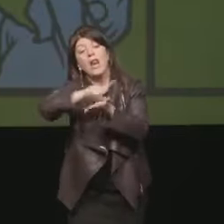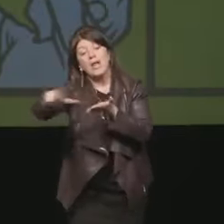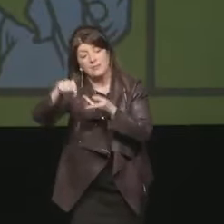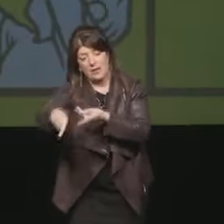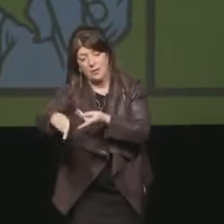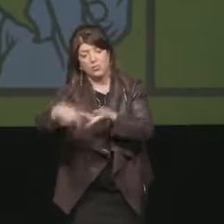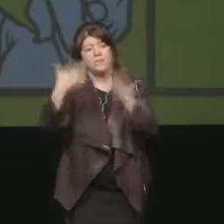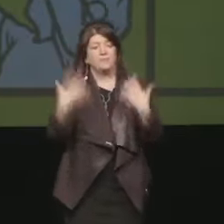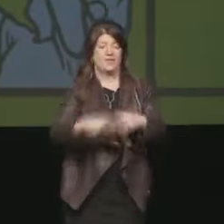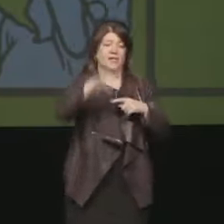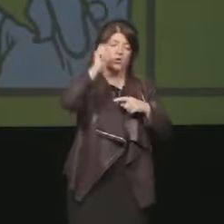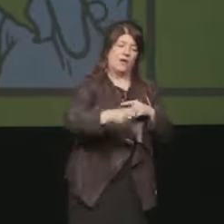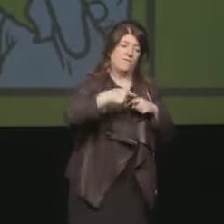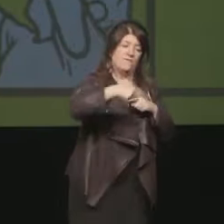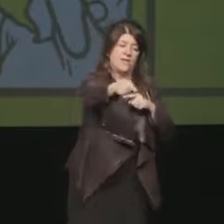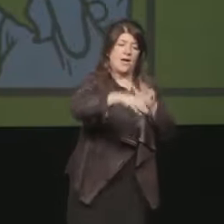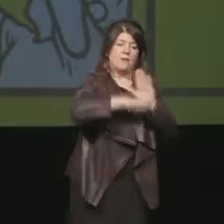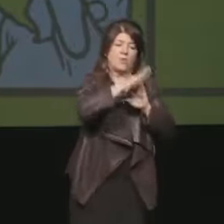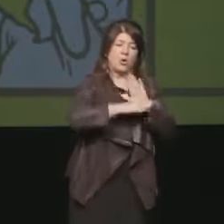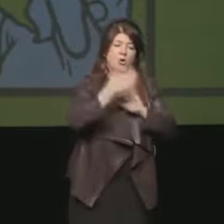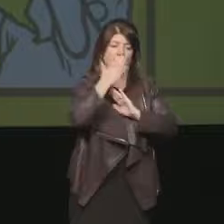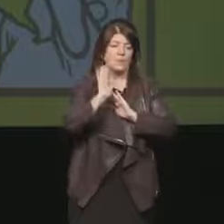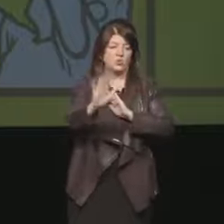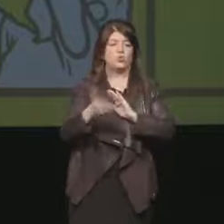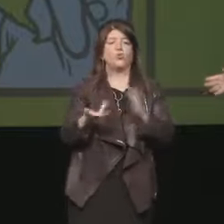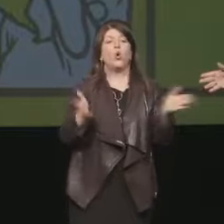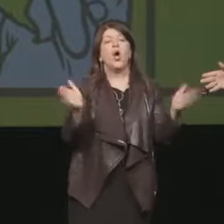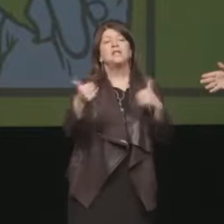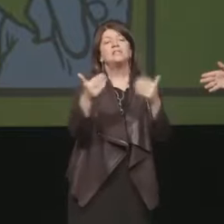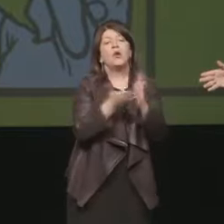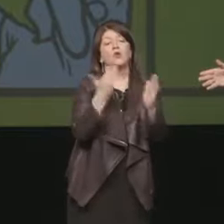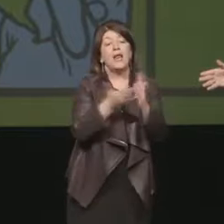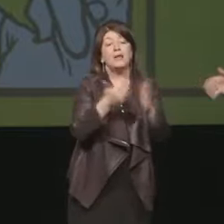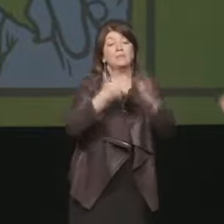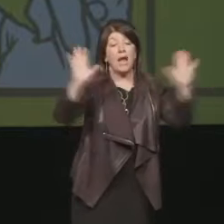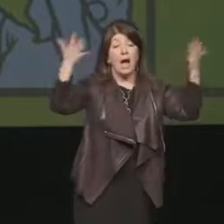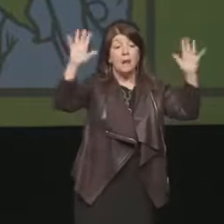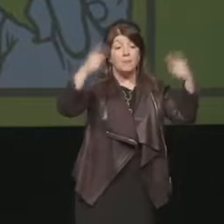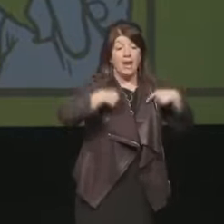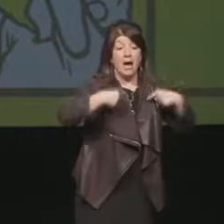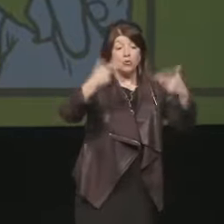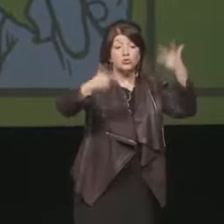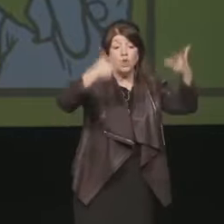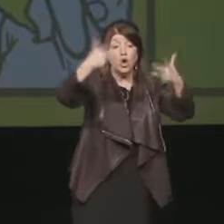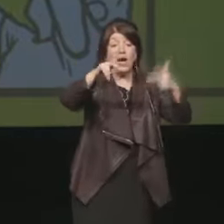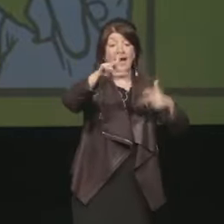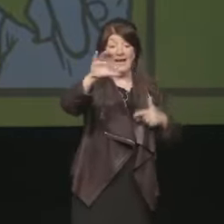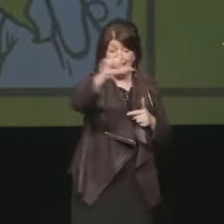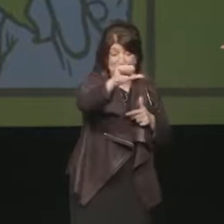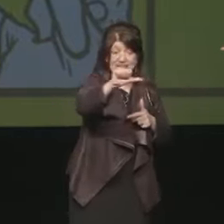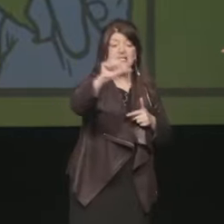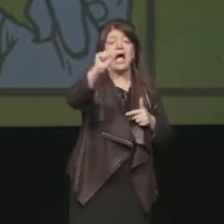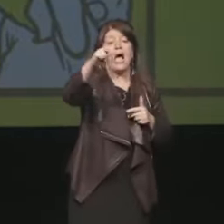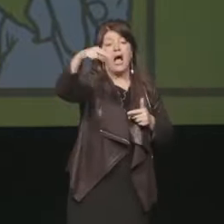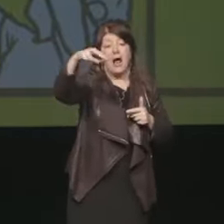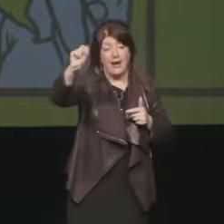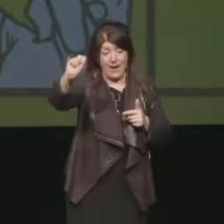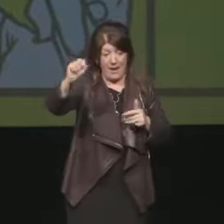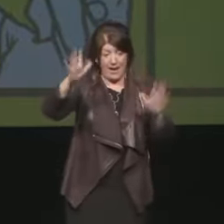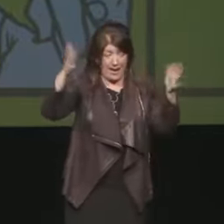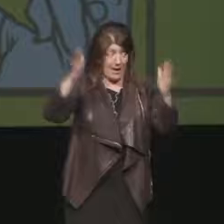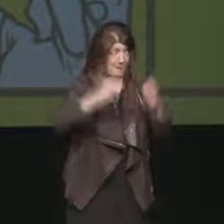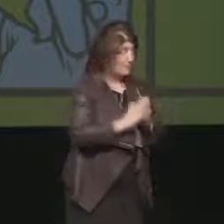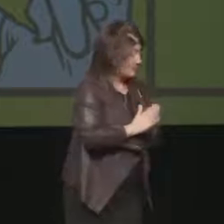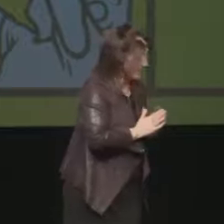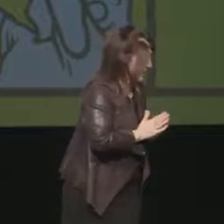salone del libro un doppio applauso io farei a Nadi Domizio alla lingua dei segni il